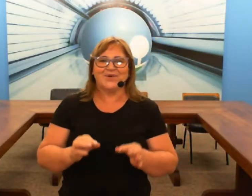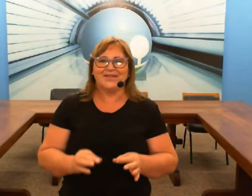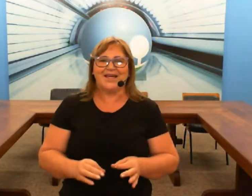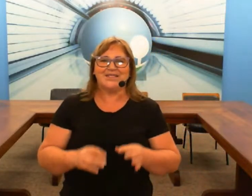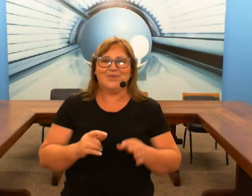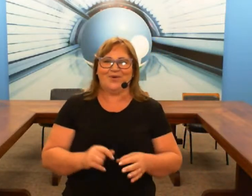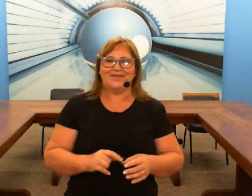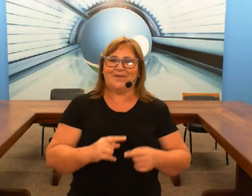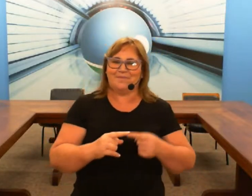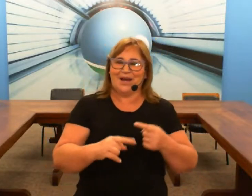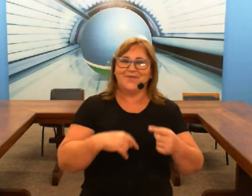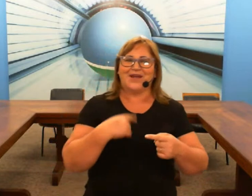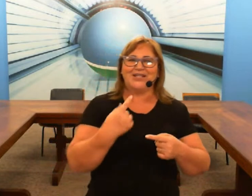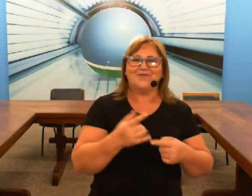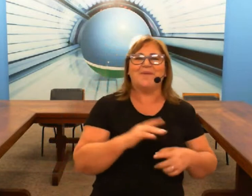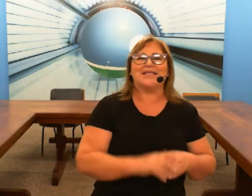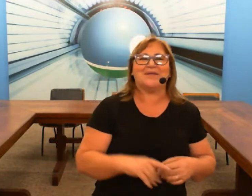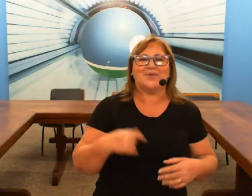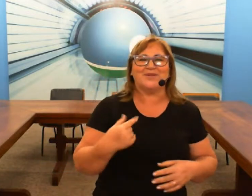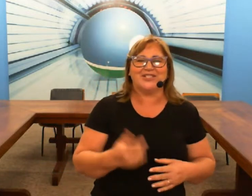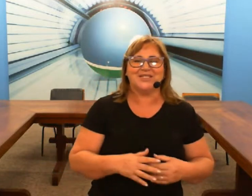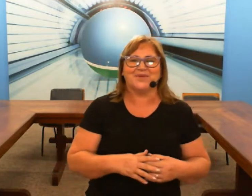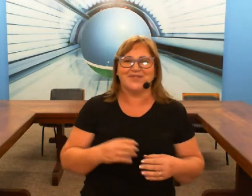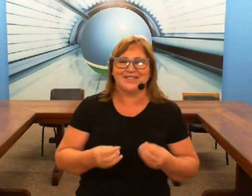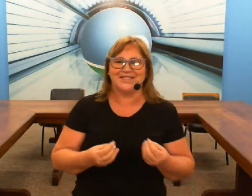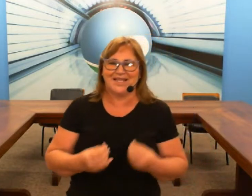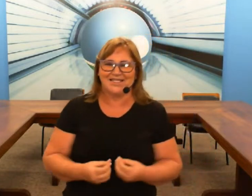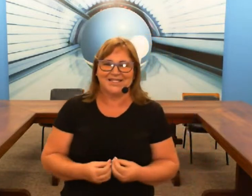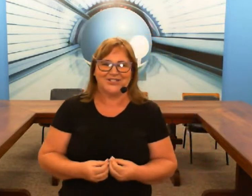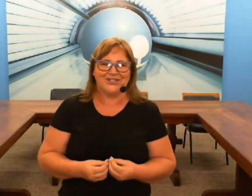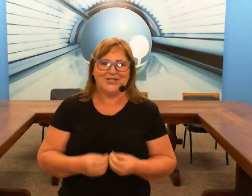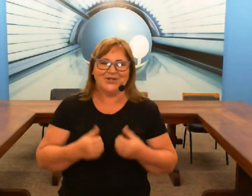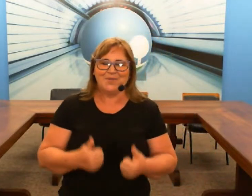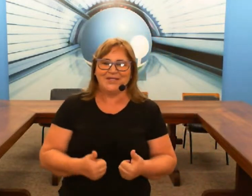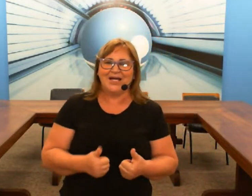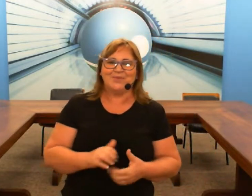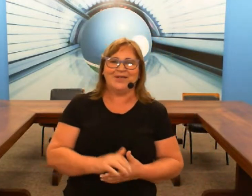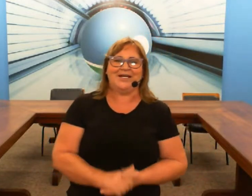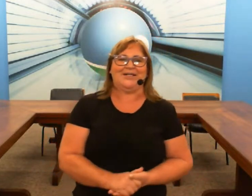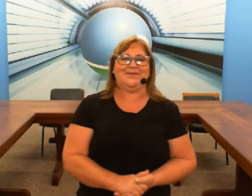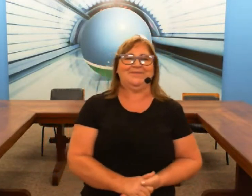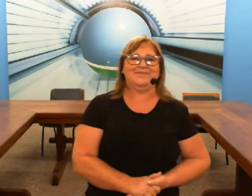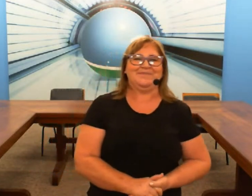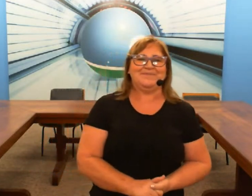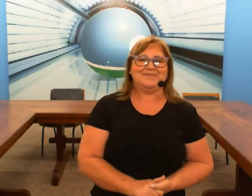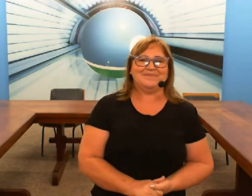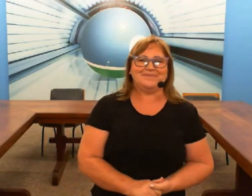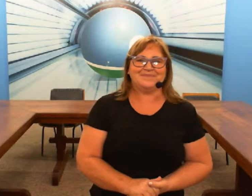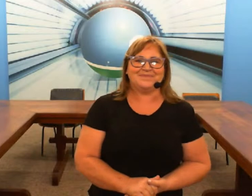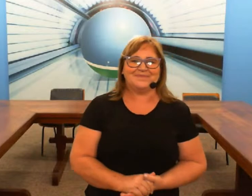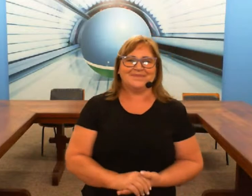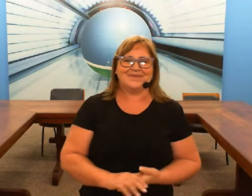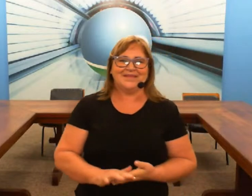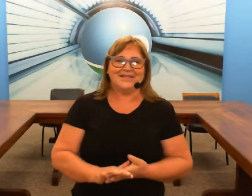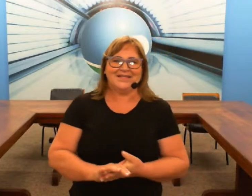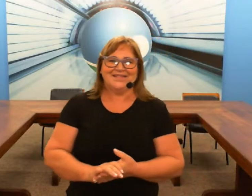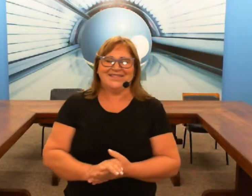acontecem muito pra frente eu vou passar mais algumas gírias pra vocês interessante combinado Poliana combinado Ilse